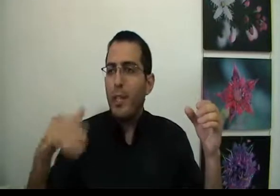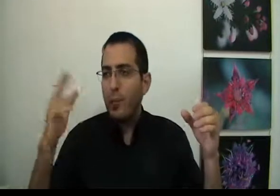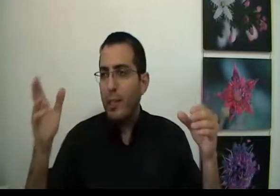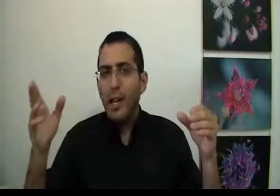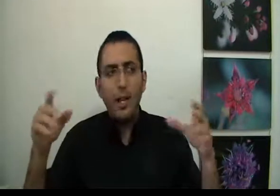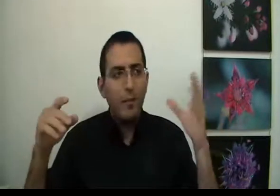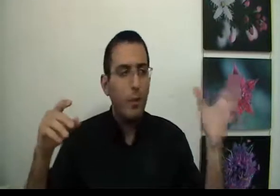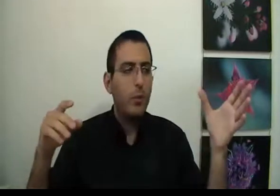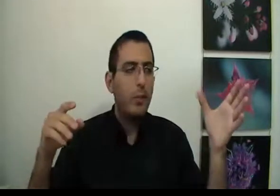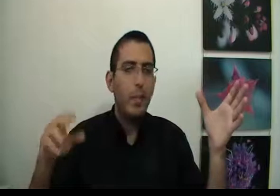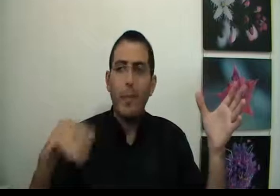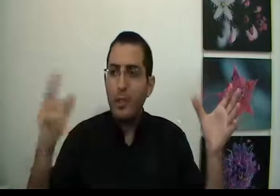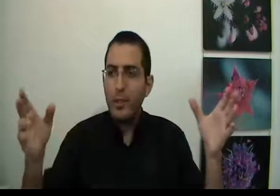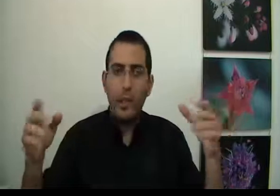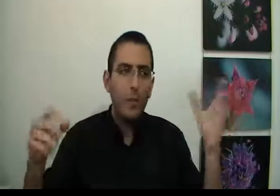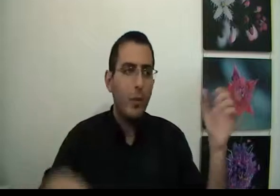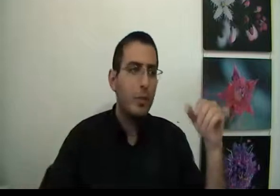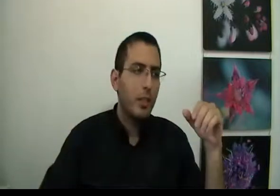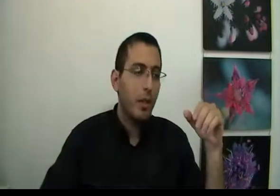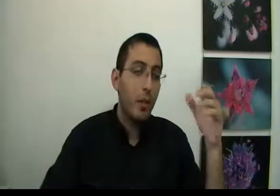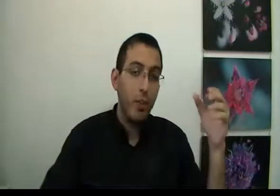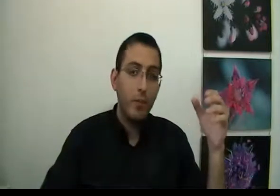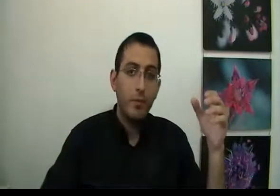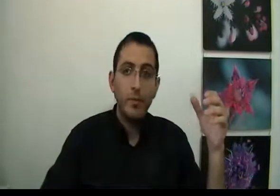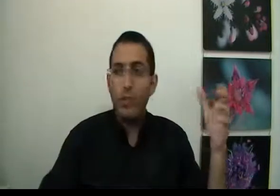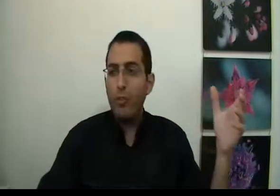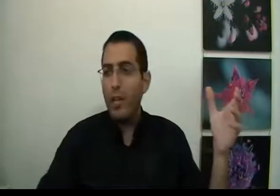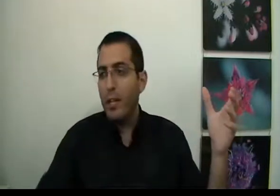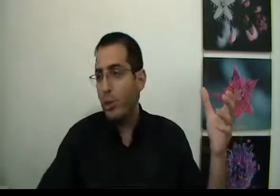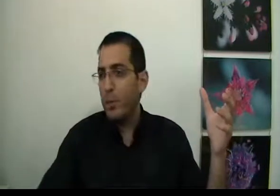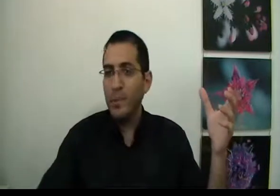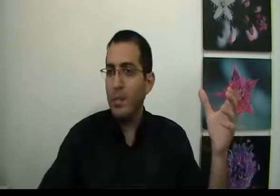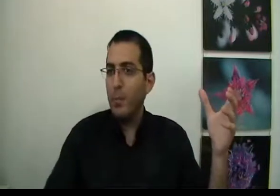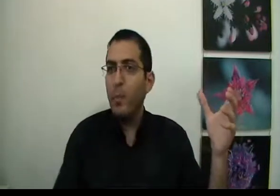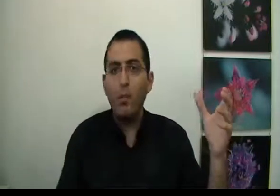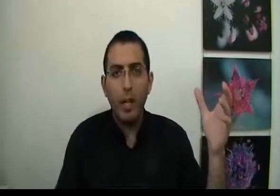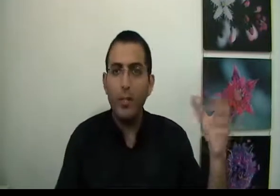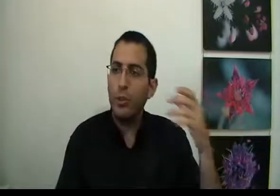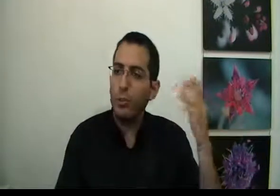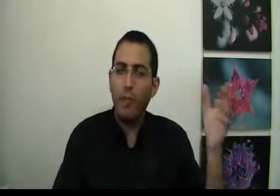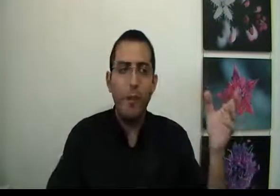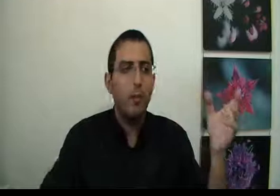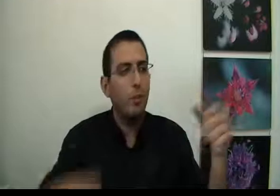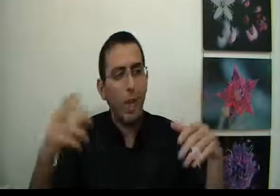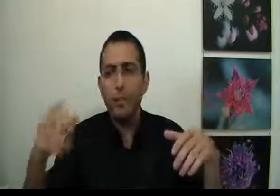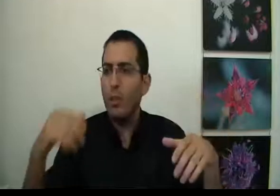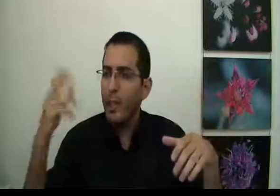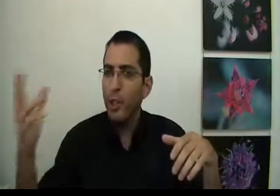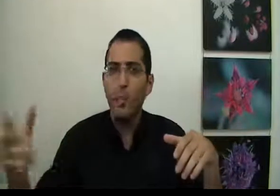אדם רוצה ככה ולא רוצה ככה בן אדם רוצה ככה ולא רוצה ככה עכשיו זה שיש לך רצונות ובסדר גמור, יש לך רצונות טוב מאוד יש לך רצונות, תגשים